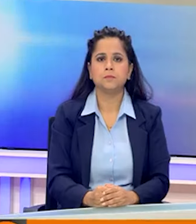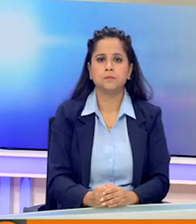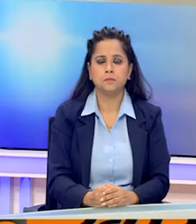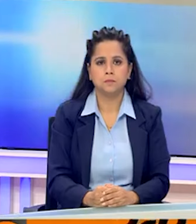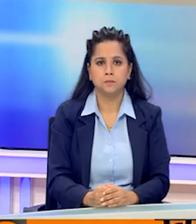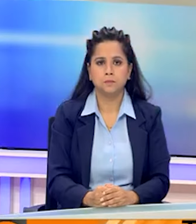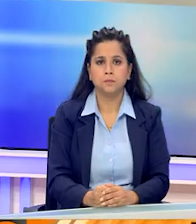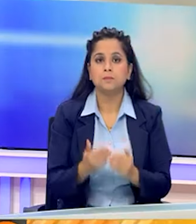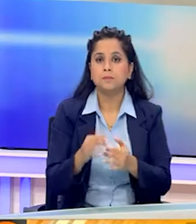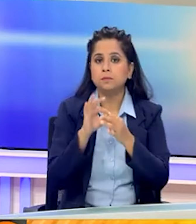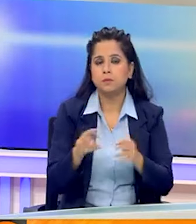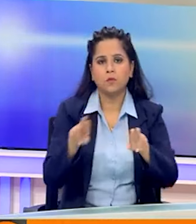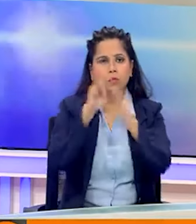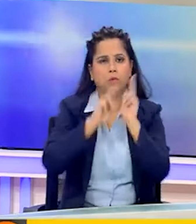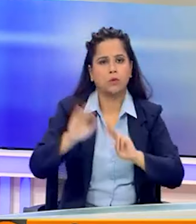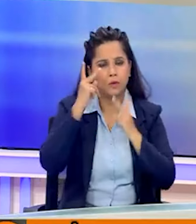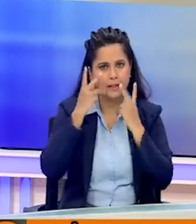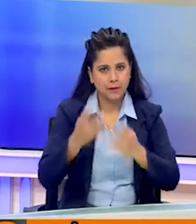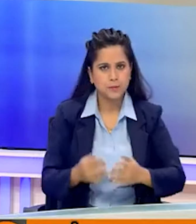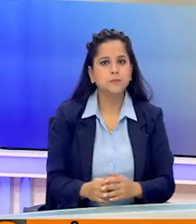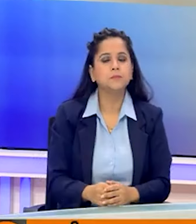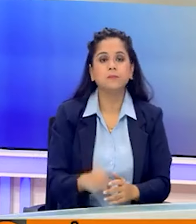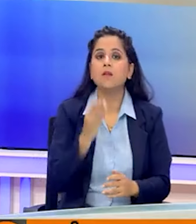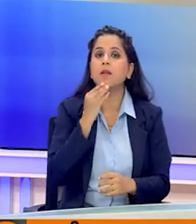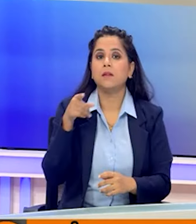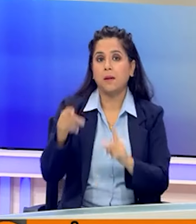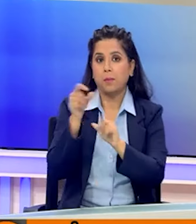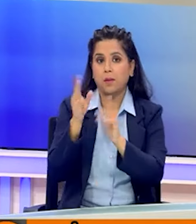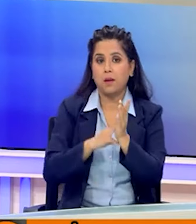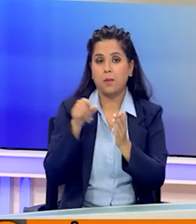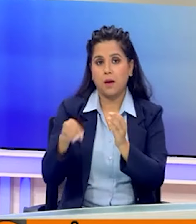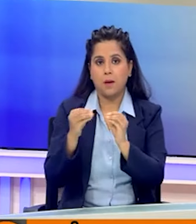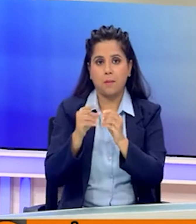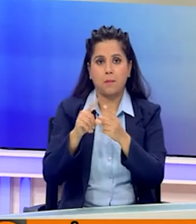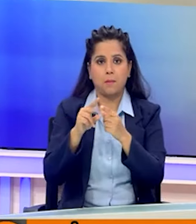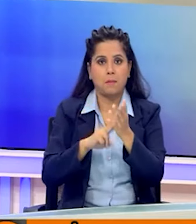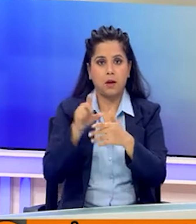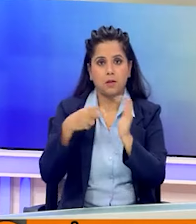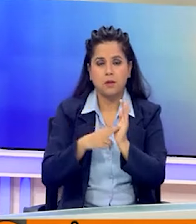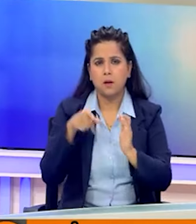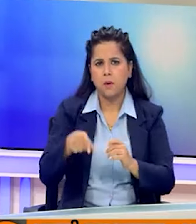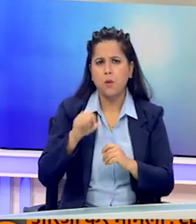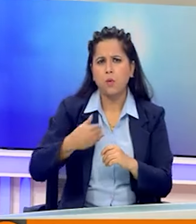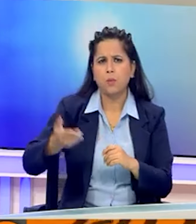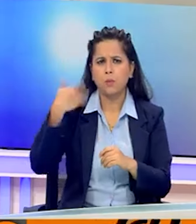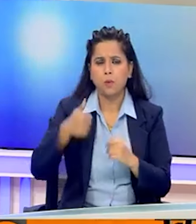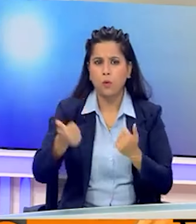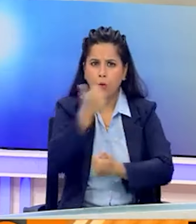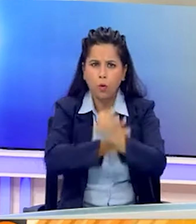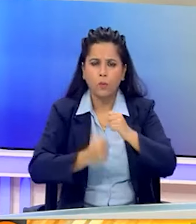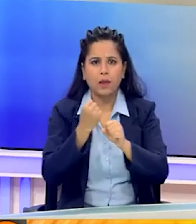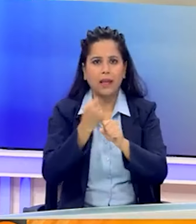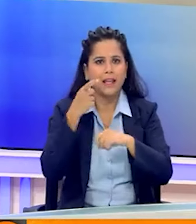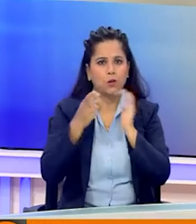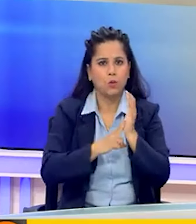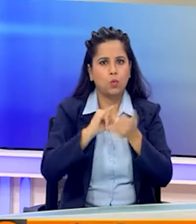अब बात अंतराश्ट्री खबर की। इस्राइल के प्रधान मंत्री बेंजामिर नेतनियाहू ने अपने पूर्फ प्रतीदवंदी गिदोन